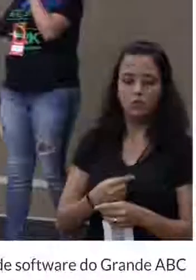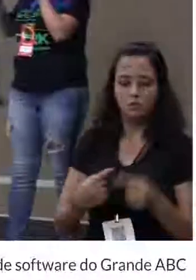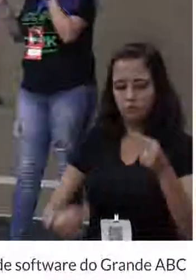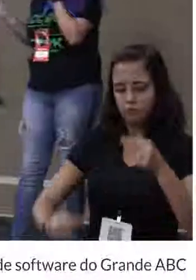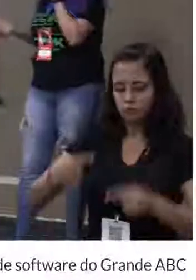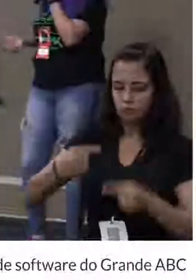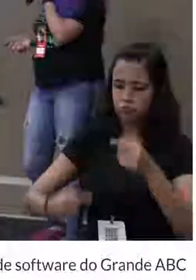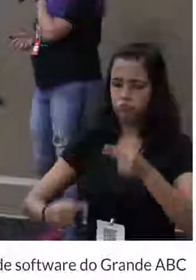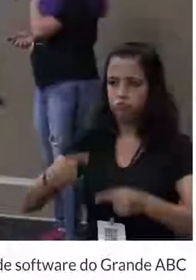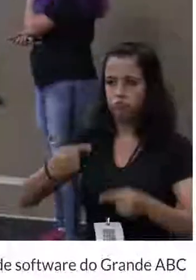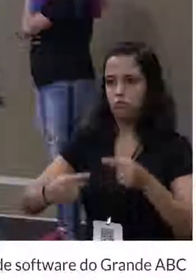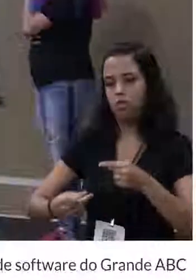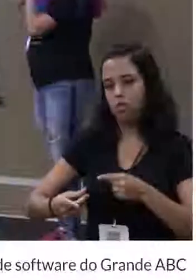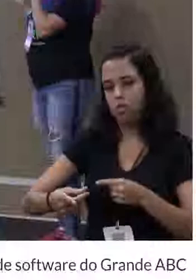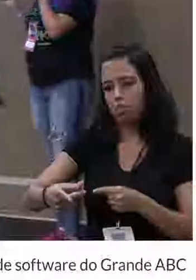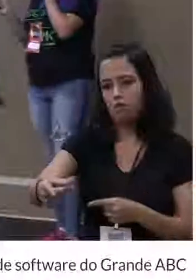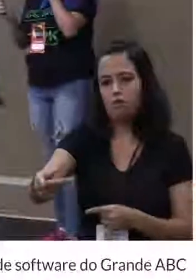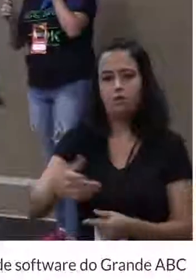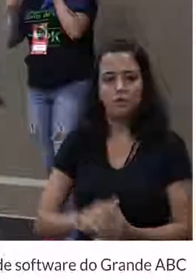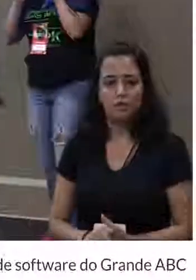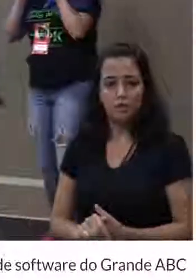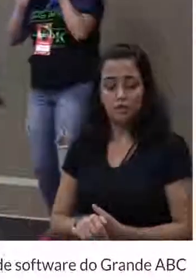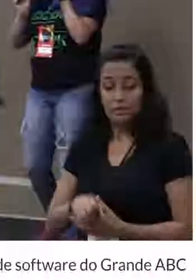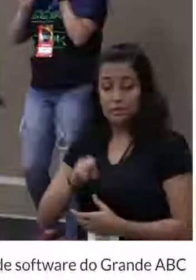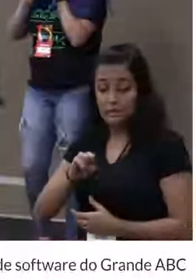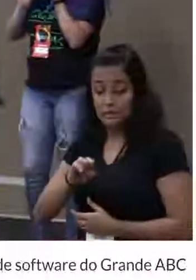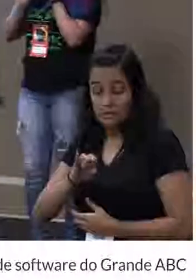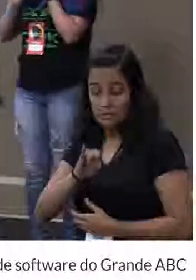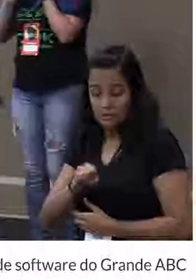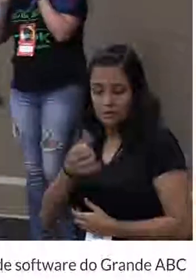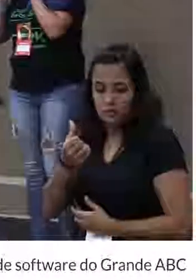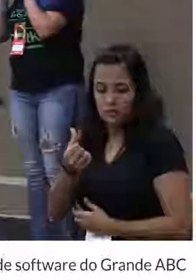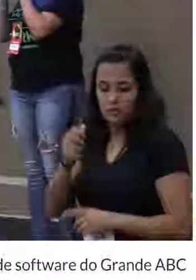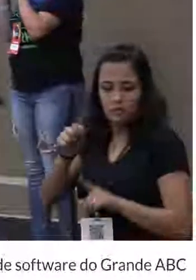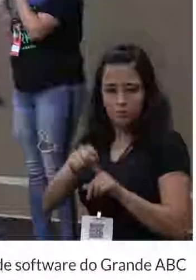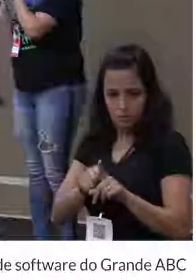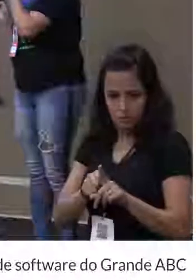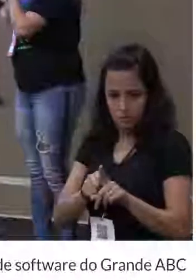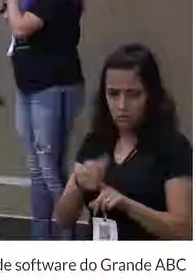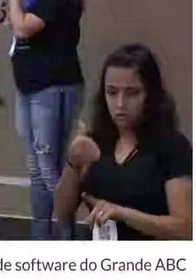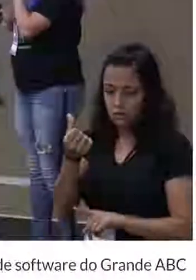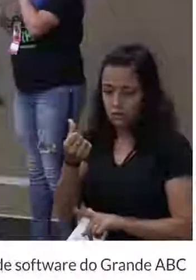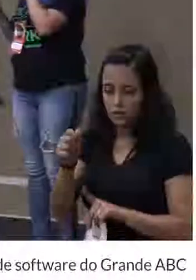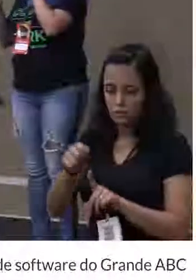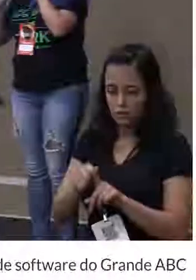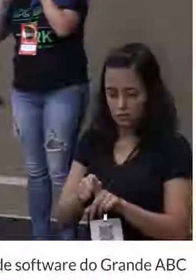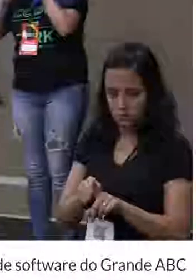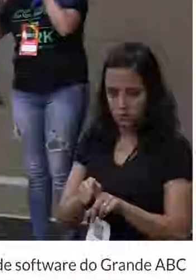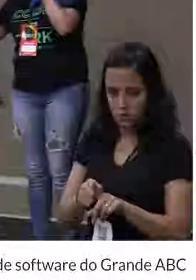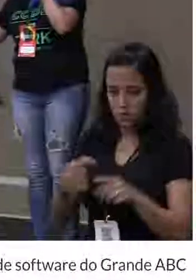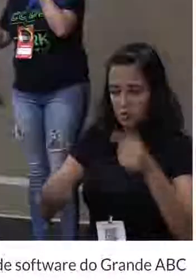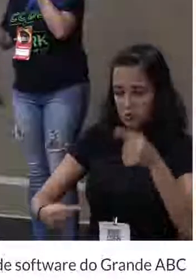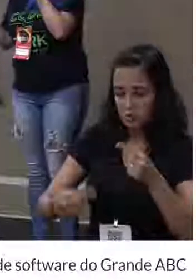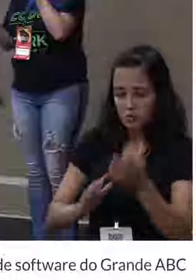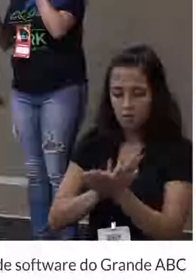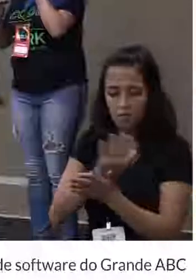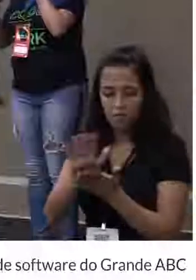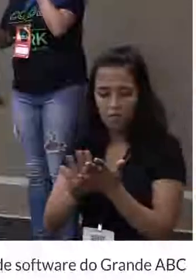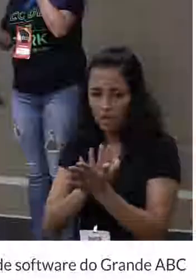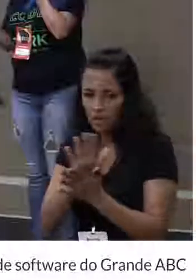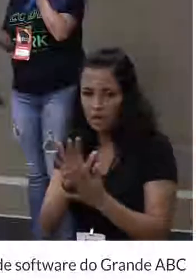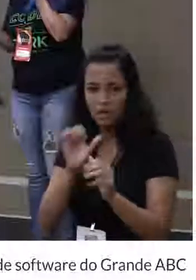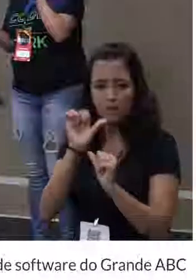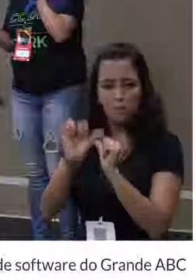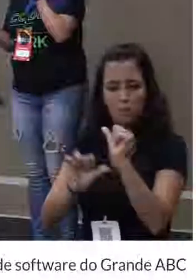uma discussão eterna. Se ficar seis meses, tem que ficar no mínimo seis meses, sem discussão nenhuma, sem